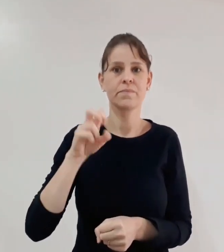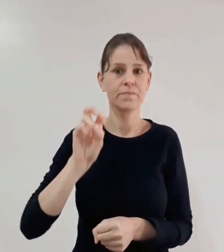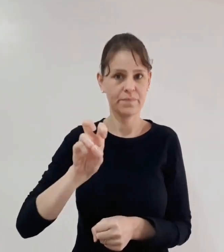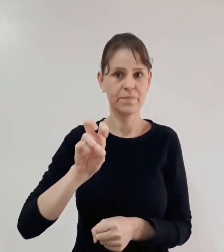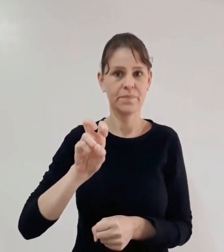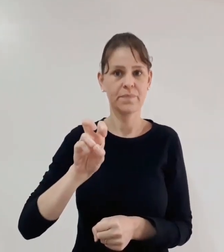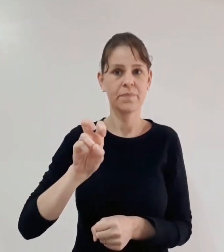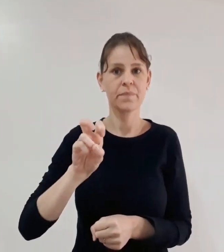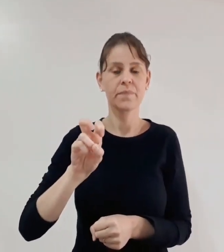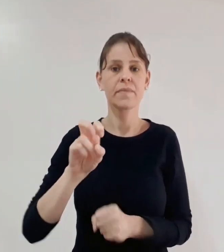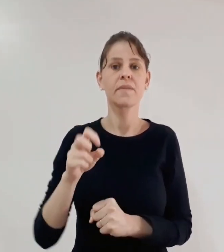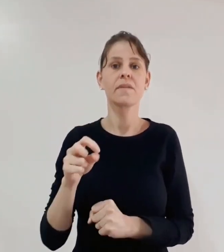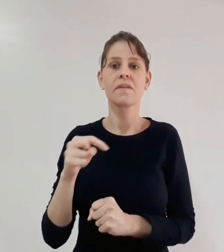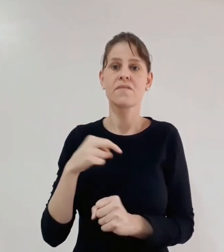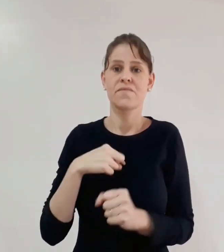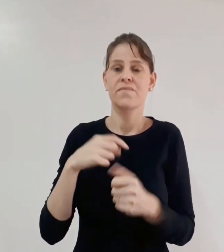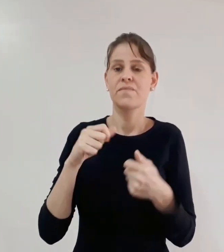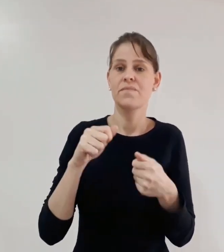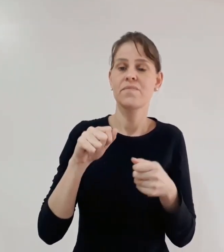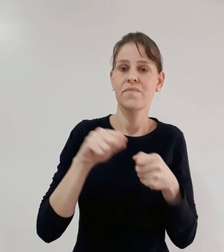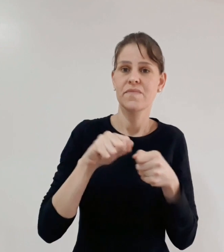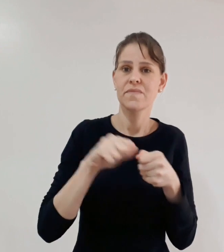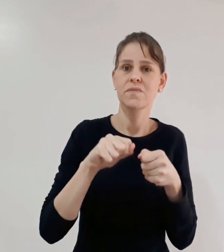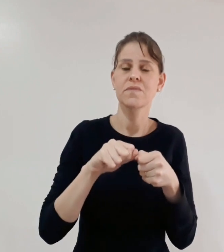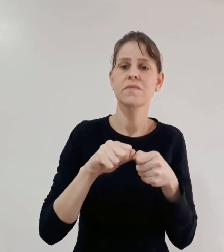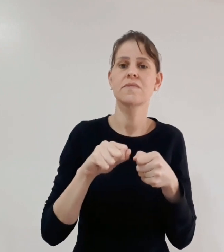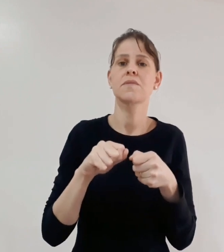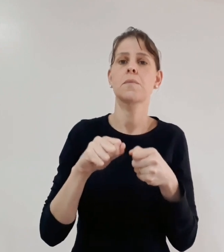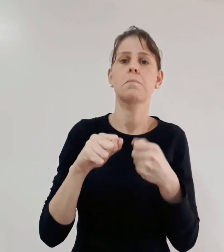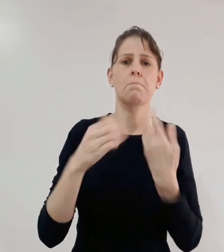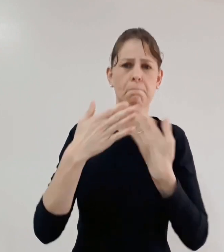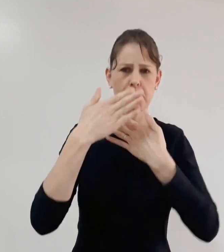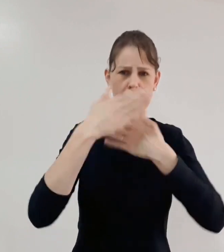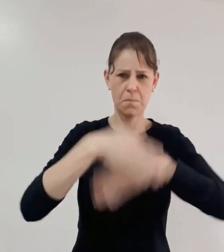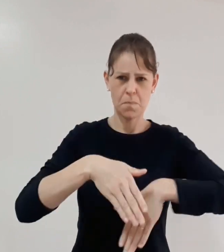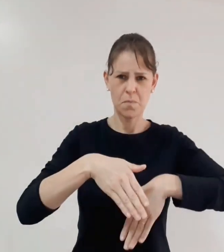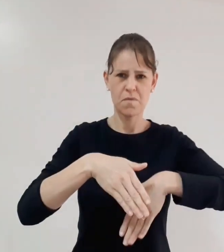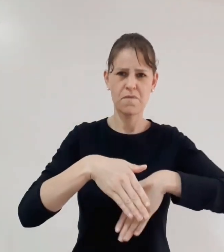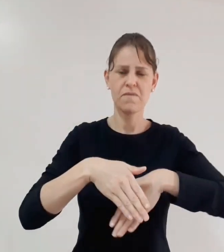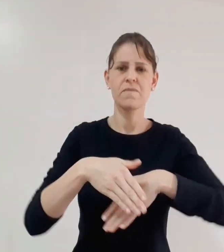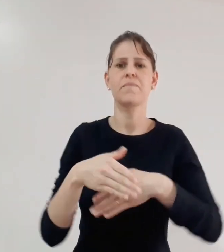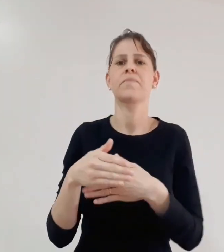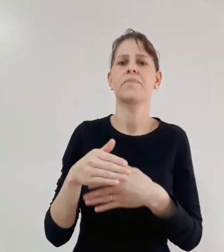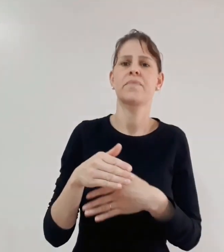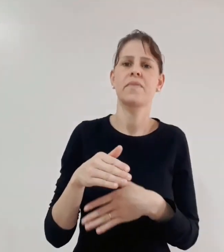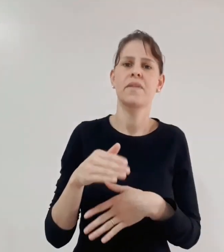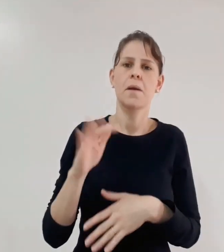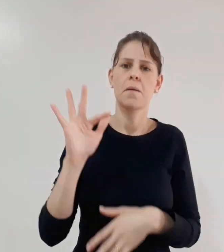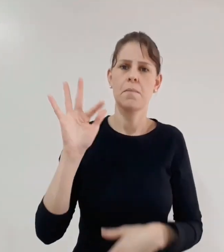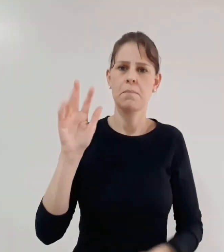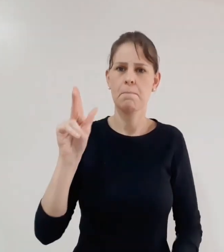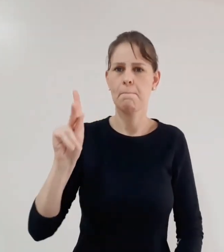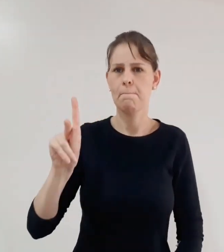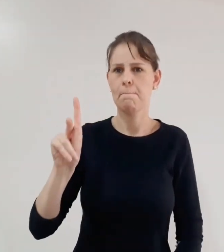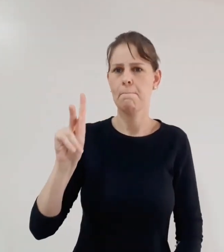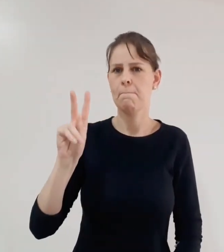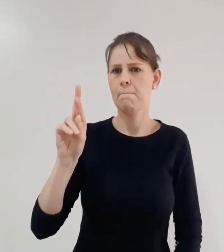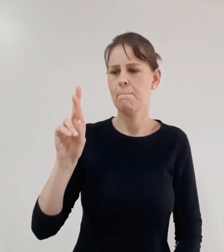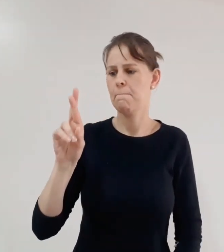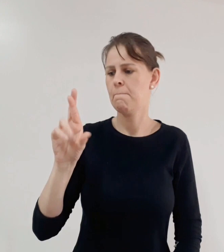Então, chegou o ano de 2015 e eu fui realizar a prova do ProLibras. É um